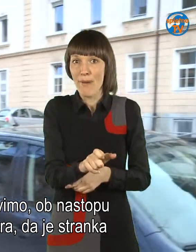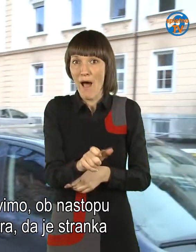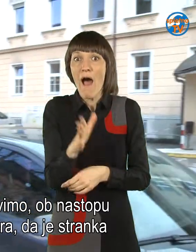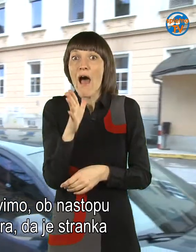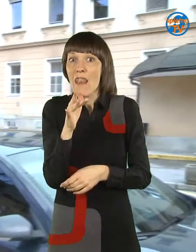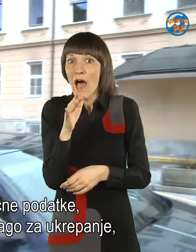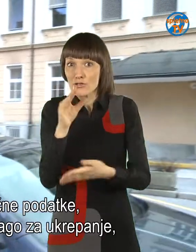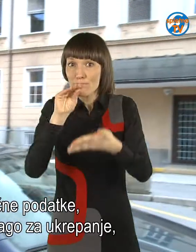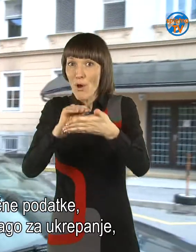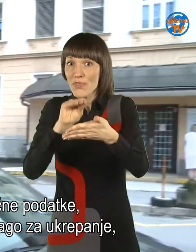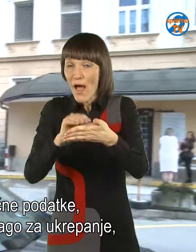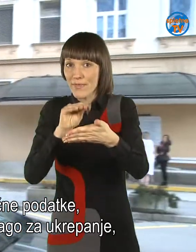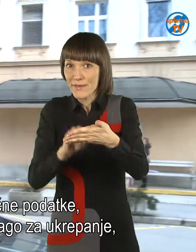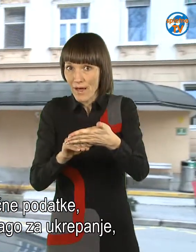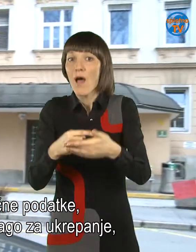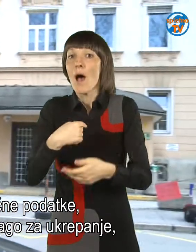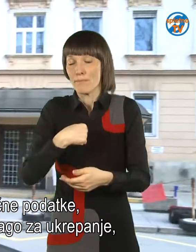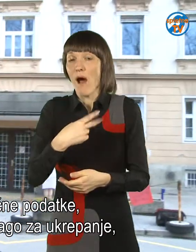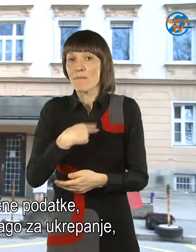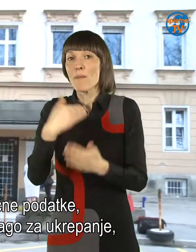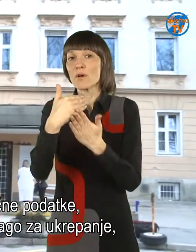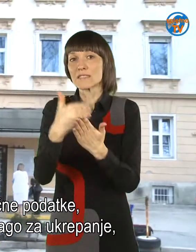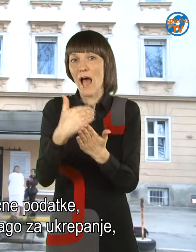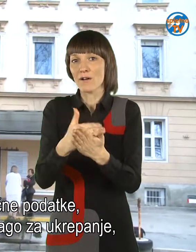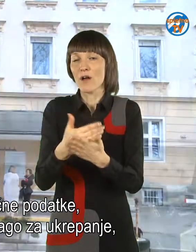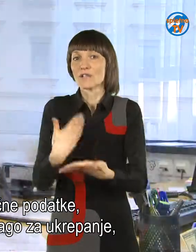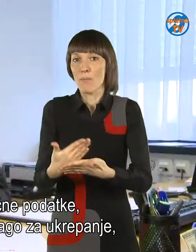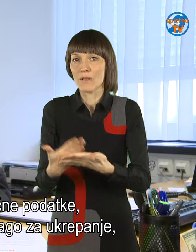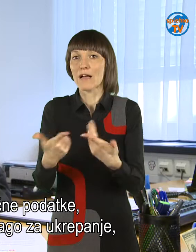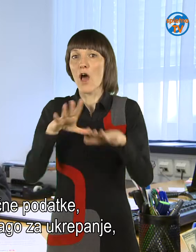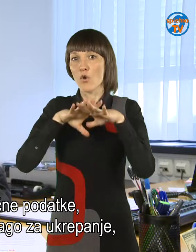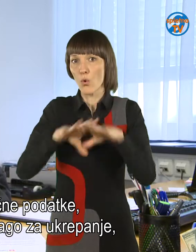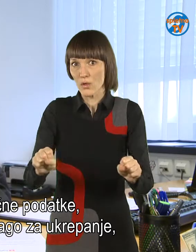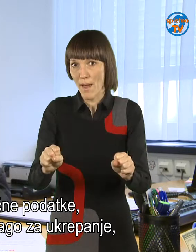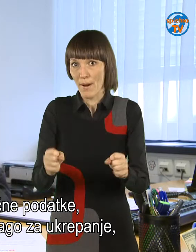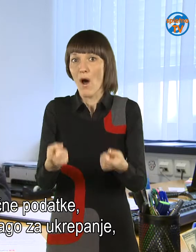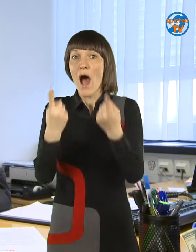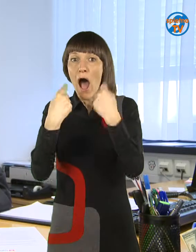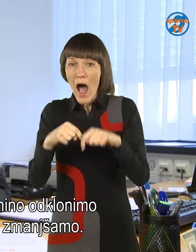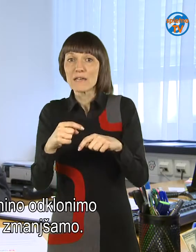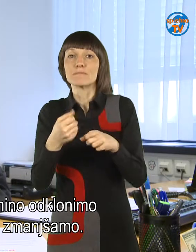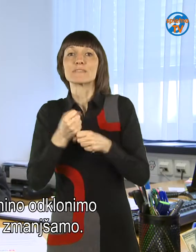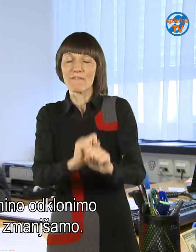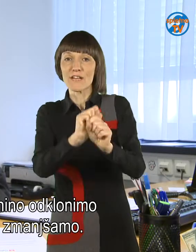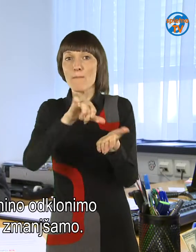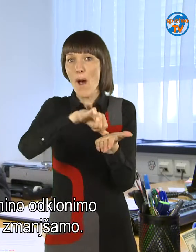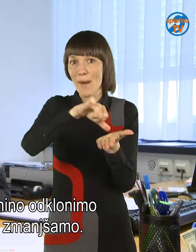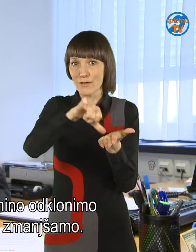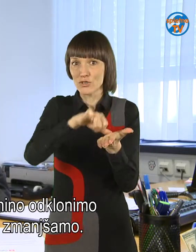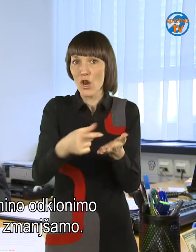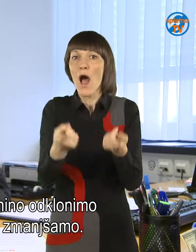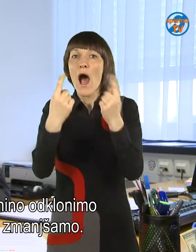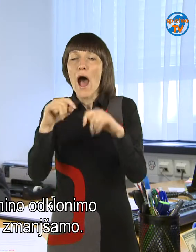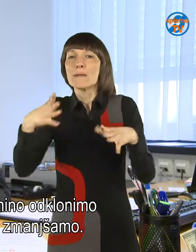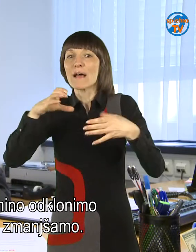navedla neresnične podatke, pa imamo zakonsko podlago za ukrepanje, v tem smislu, da lahko ali zavrovalnino odklonimo